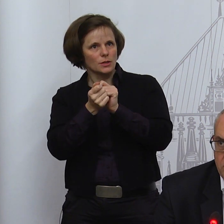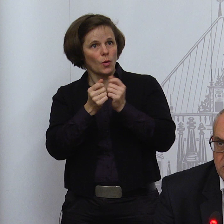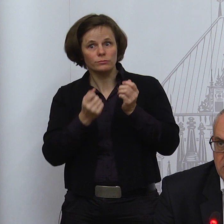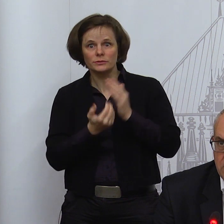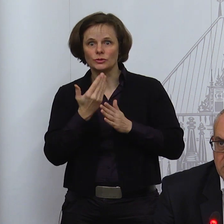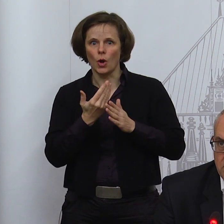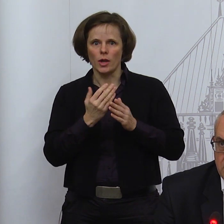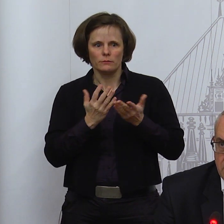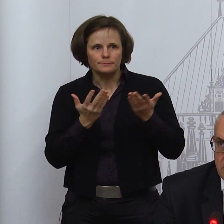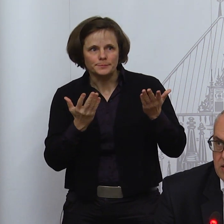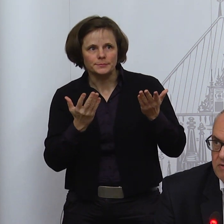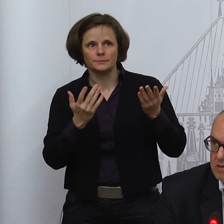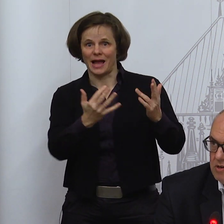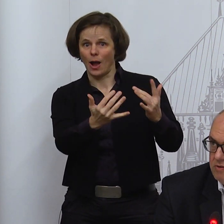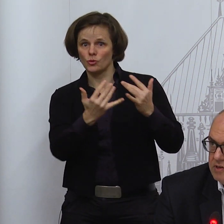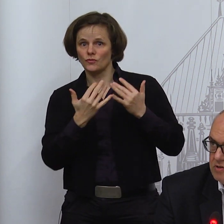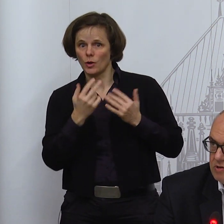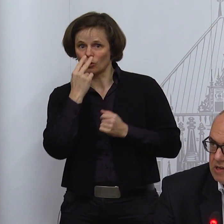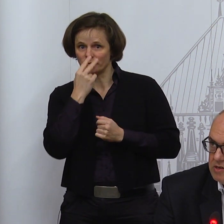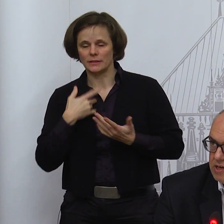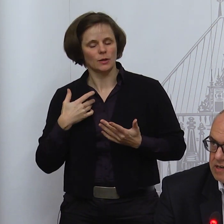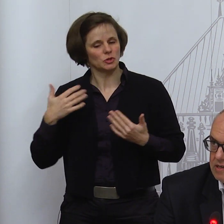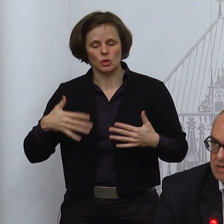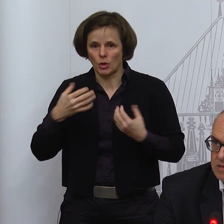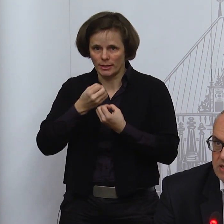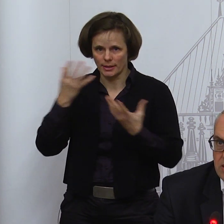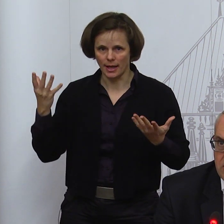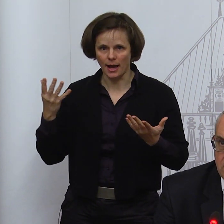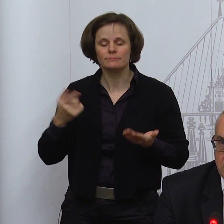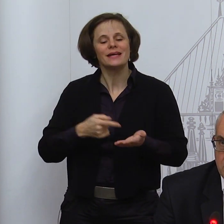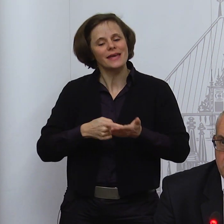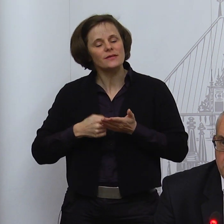haben wird. Es gibt etliche Hinweise darauf, dass sie deutlich ansteckender ist.